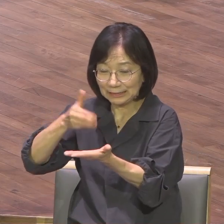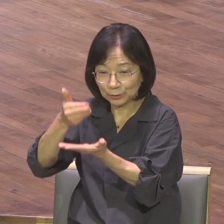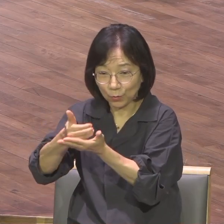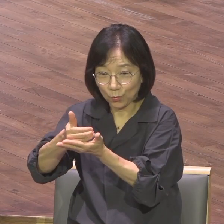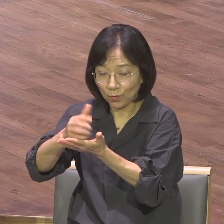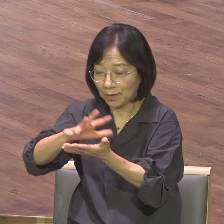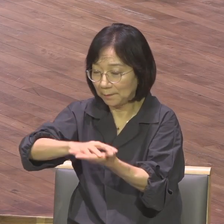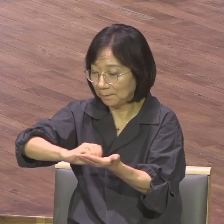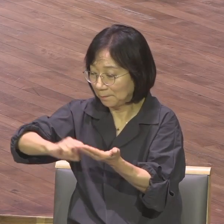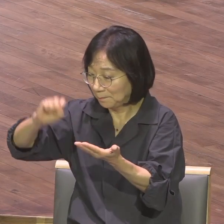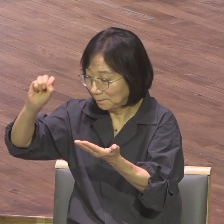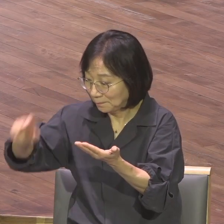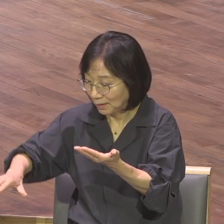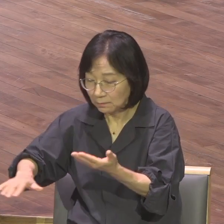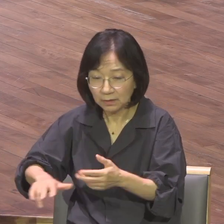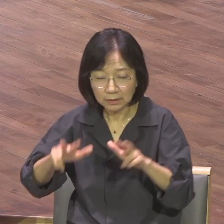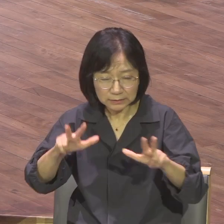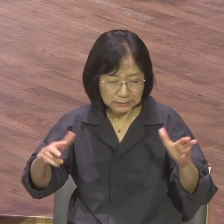모든 것 그거 아무것도 아니라는 거죠